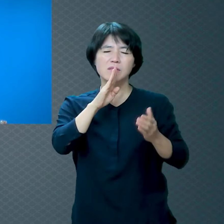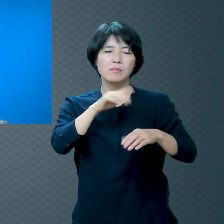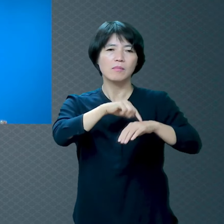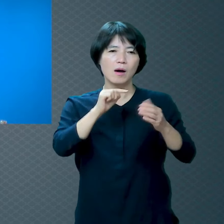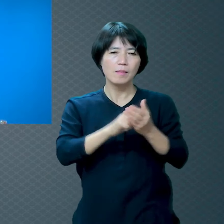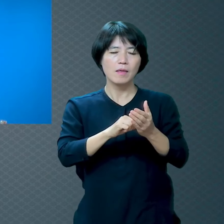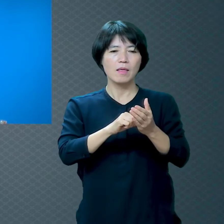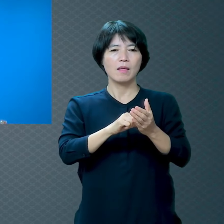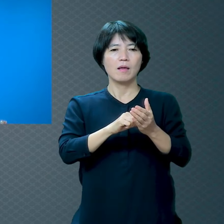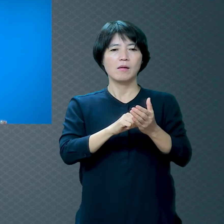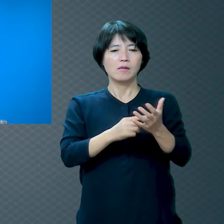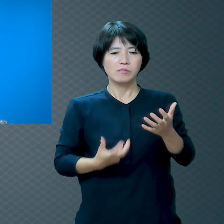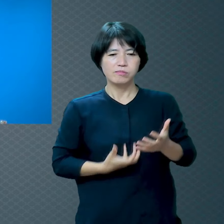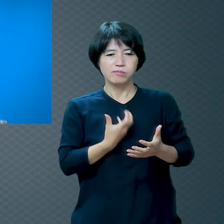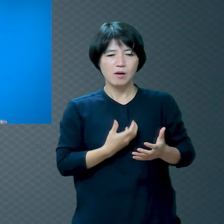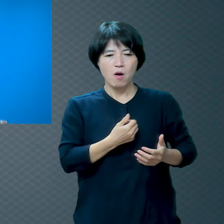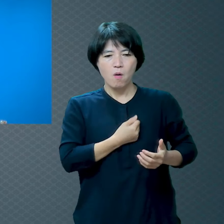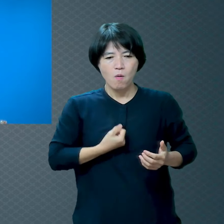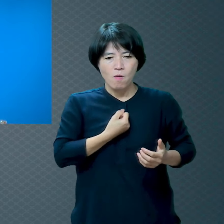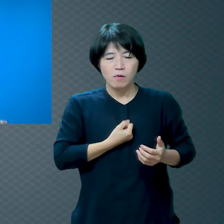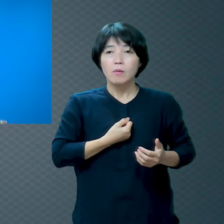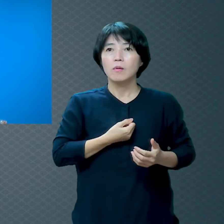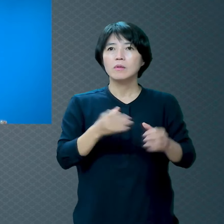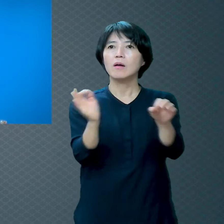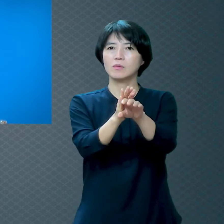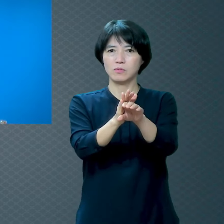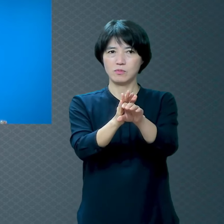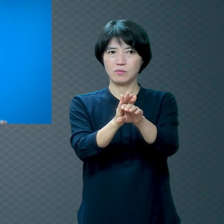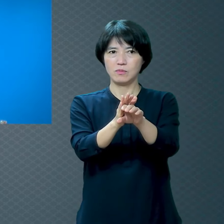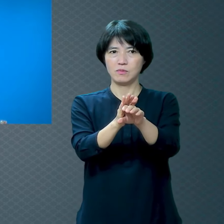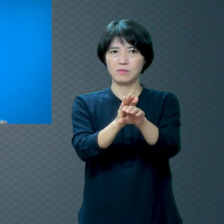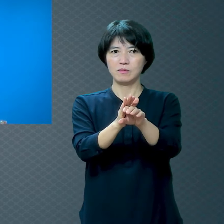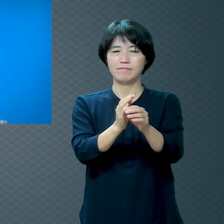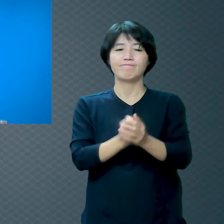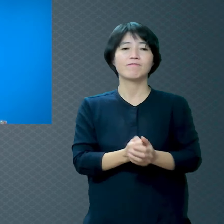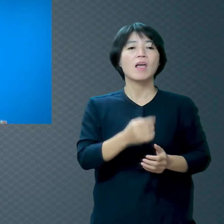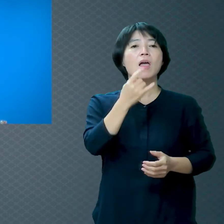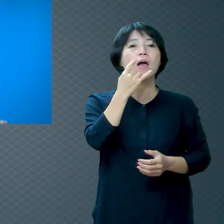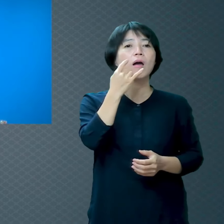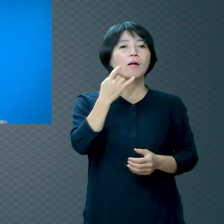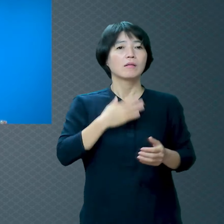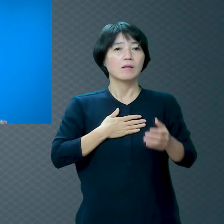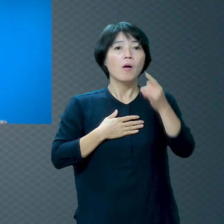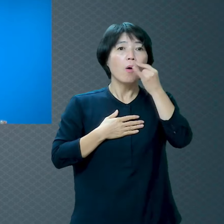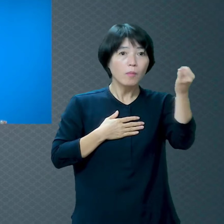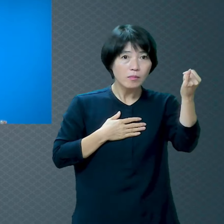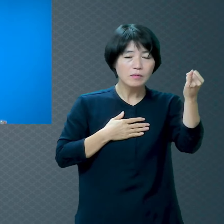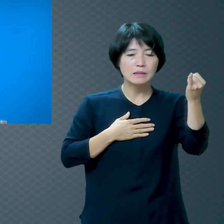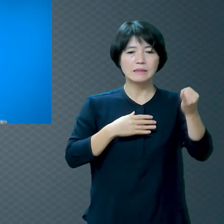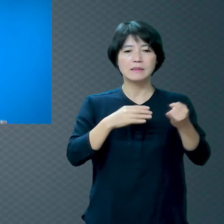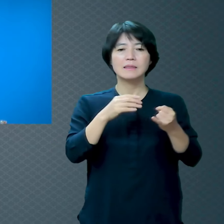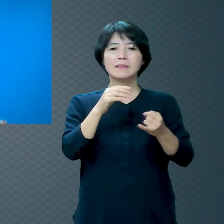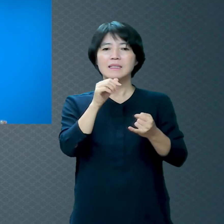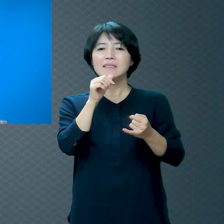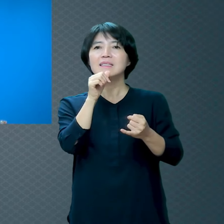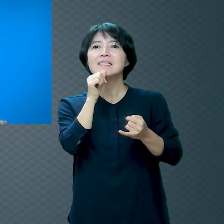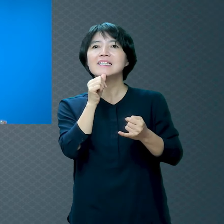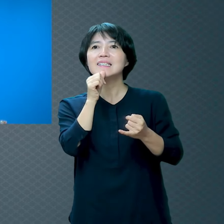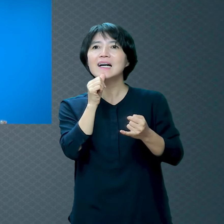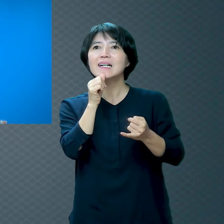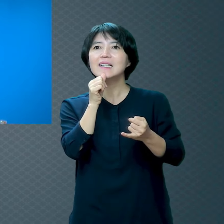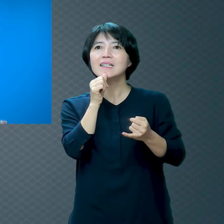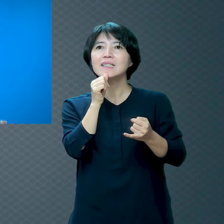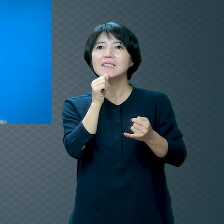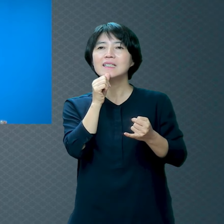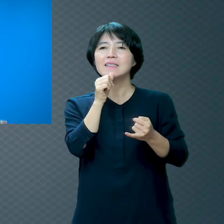병원에서 늘 계셨으니까 저희 어머님은 신장이 두 개가 다 망가져서요 신장 이식을 두